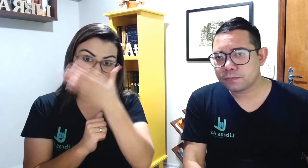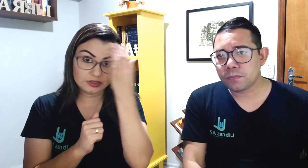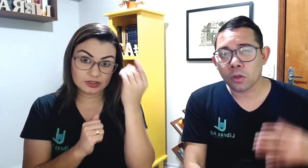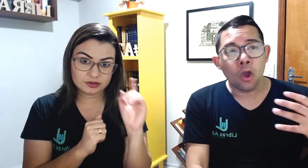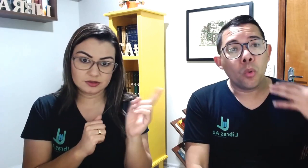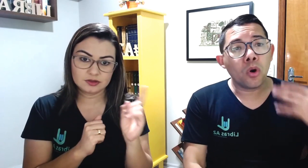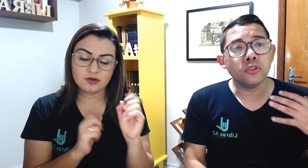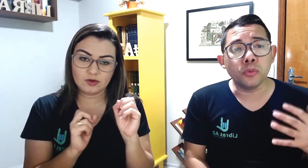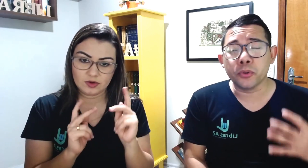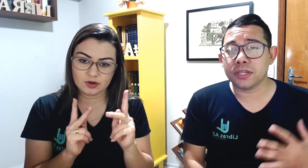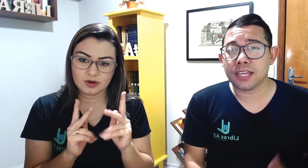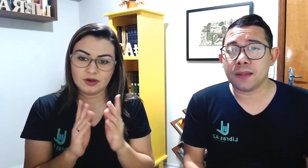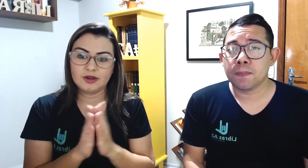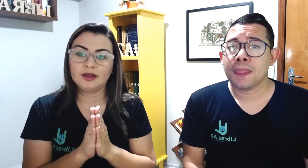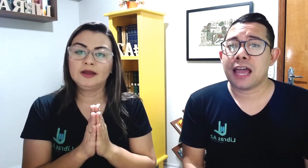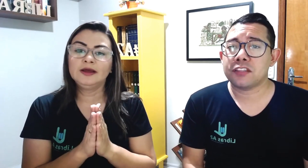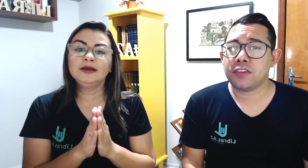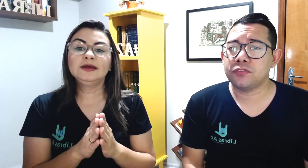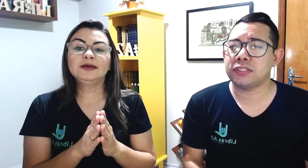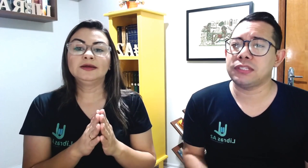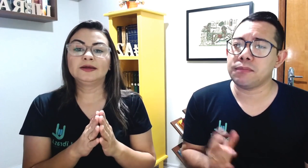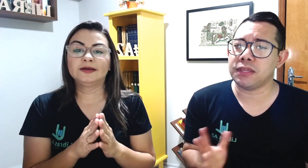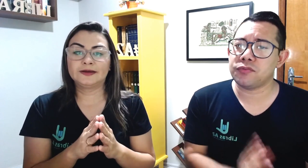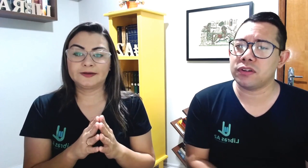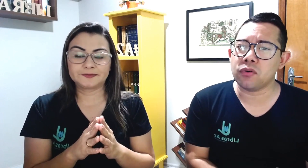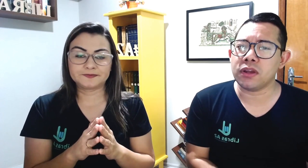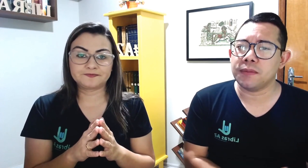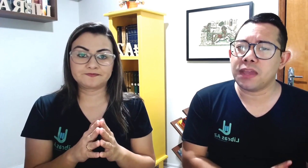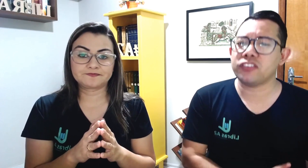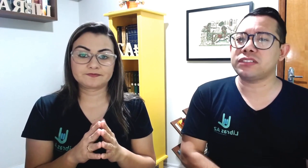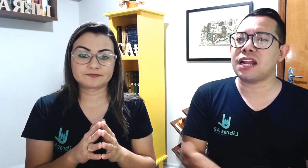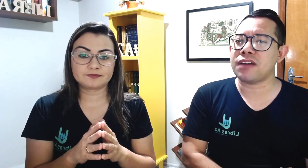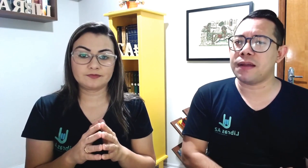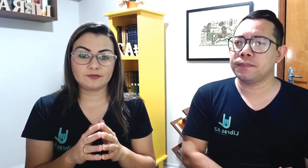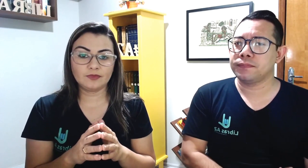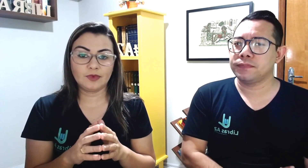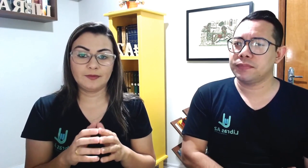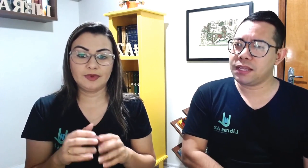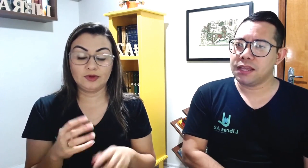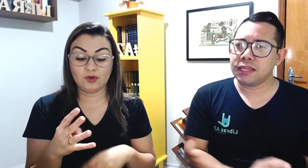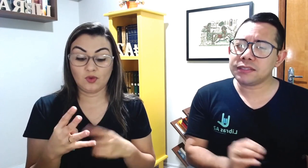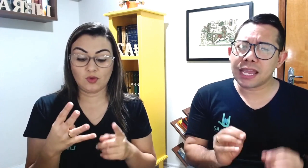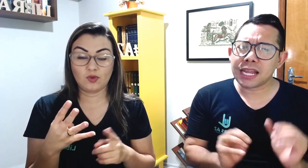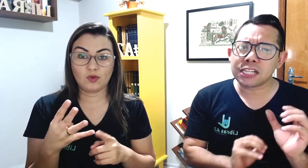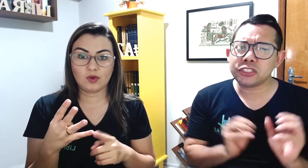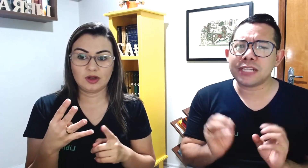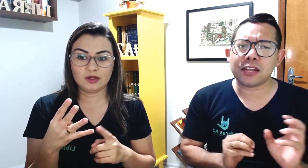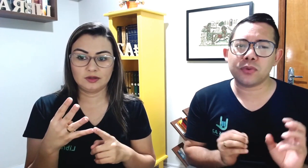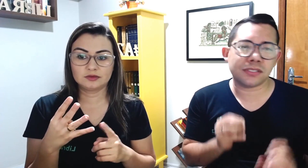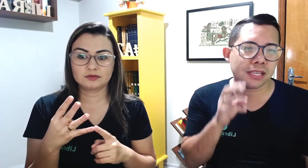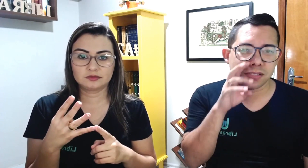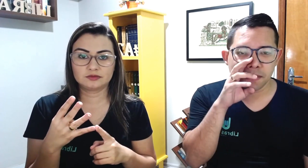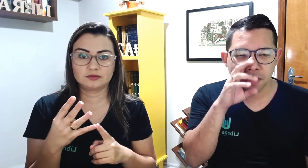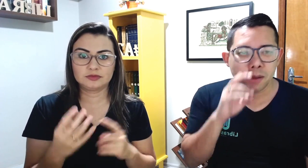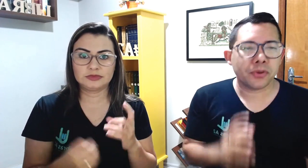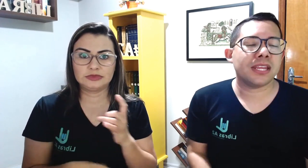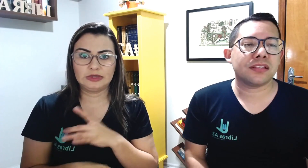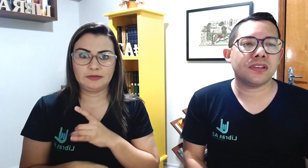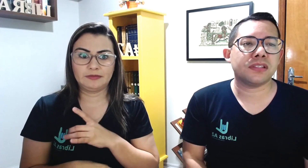Um outro porquê, às vezes você tem medo e vergonha, é de travar, que está relacionado com esquecer, porque às vezes a